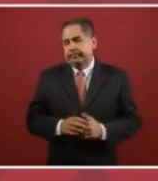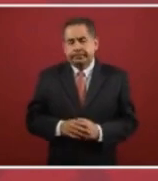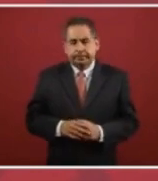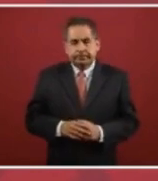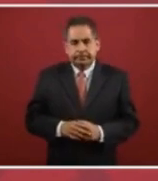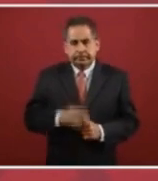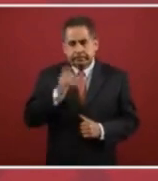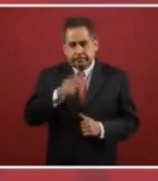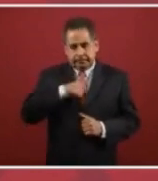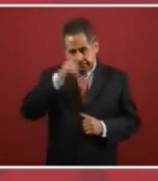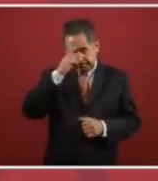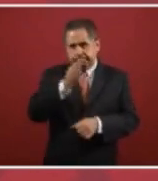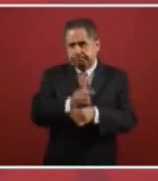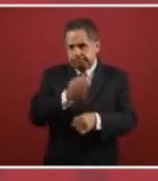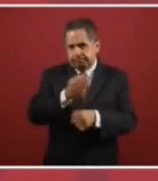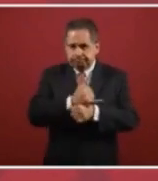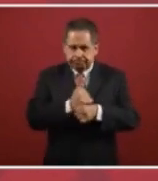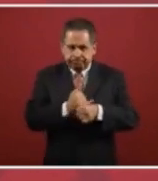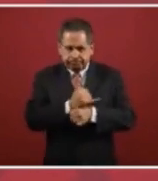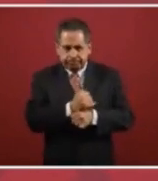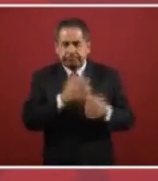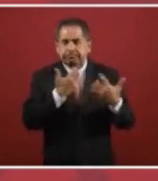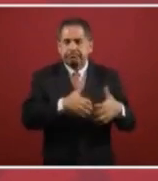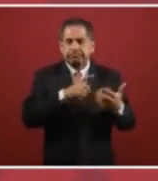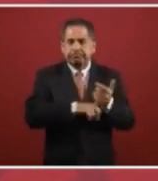se está investigando a las empresas